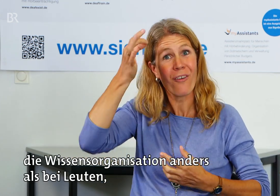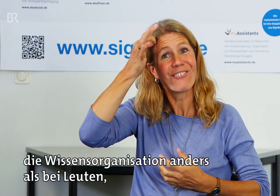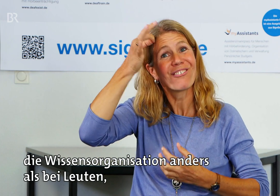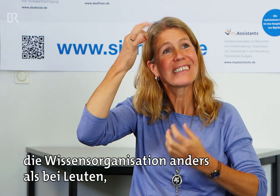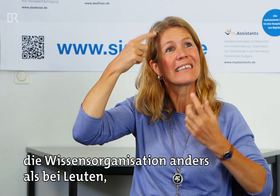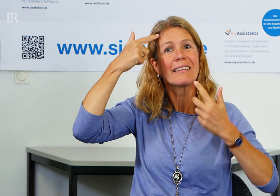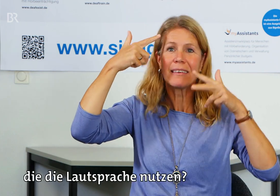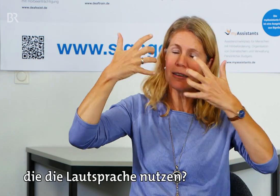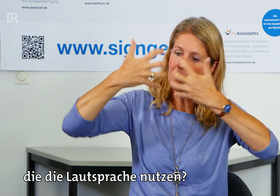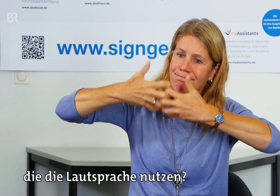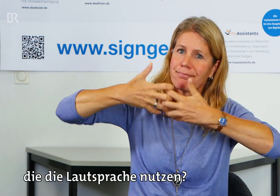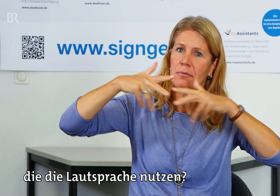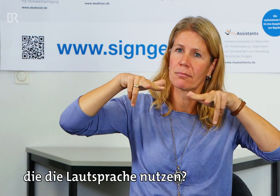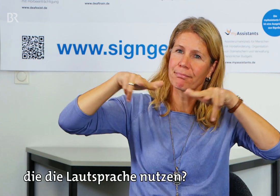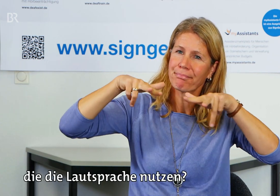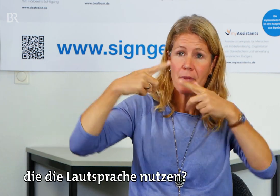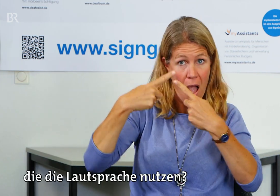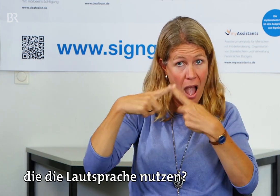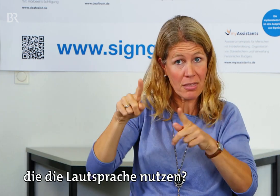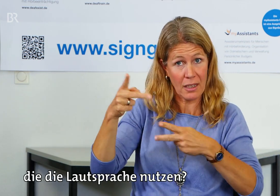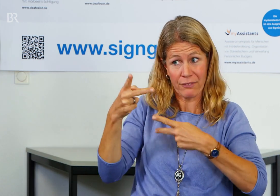anders als bei Leuten, die die Lautsprache nutzen?